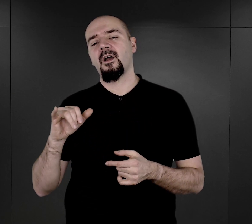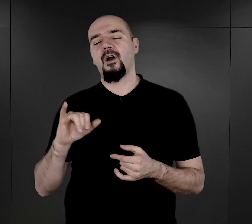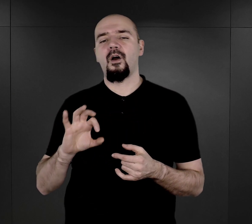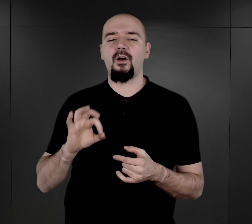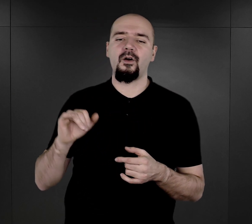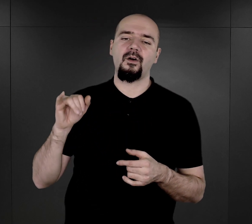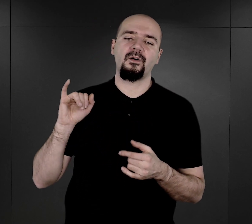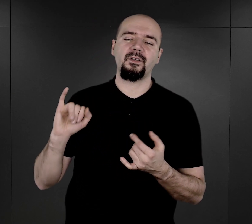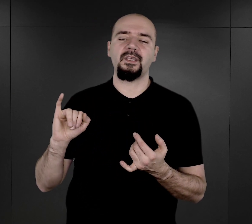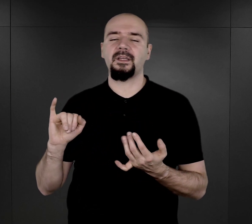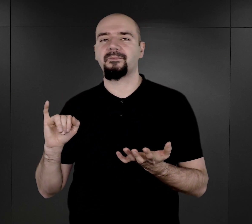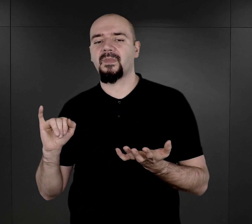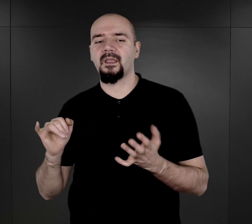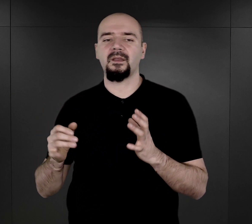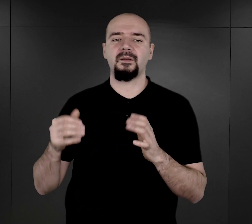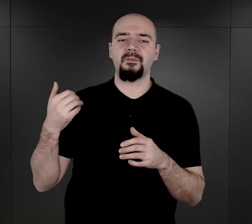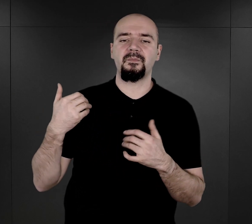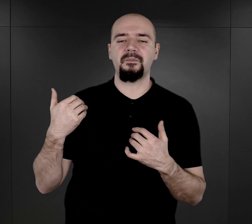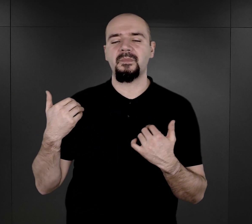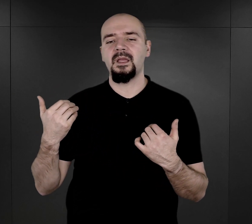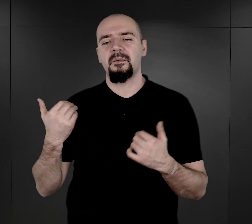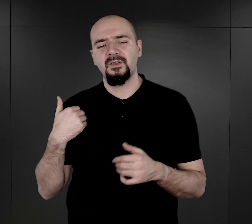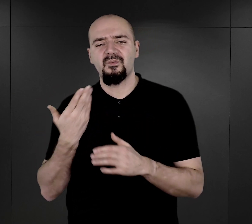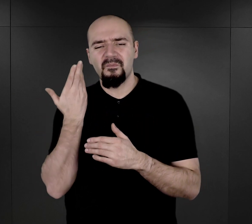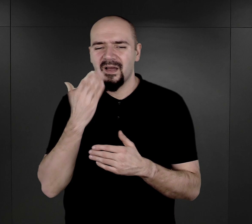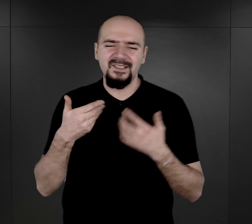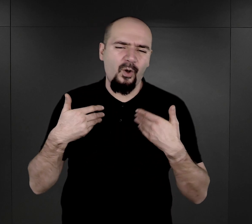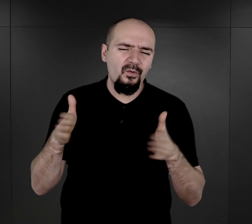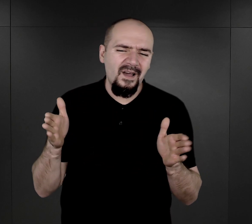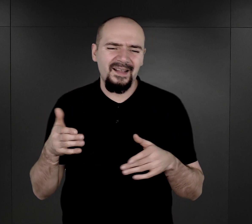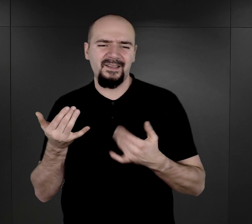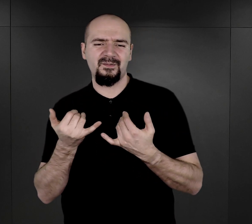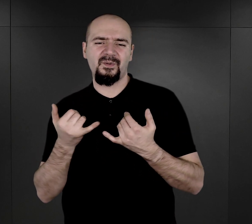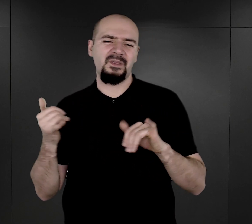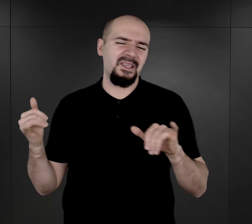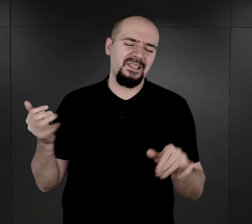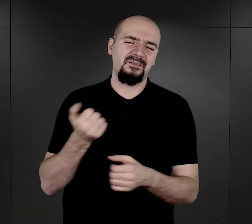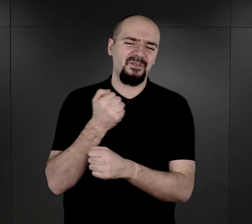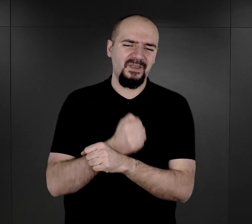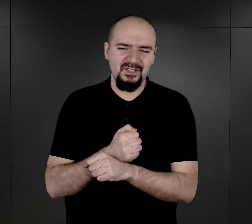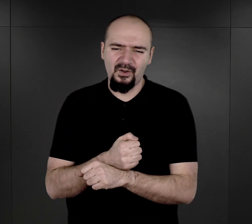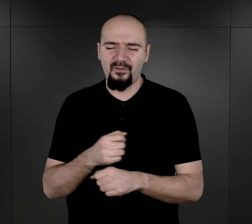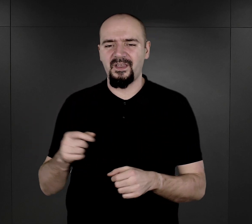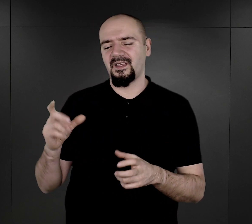ich podejściu bardzo otwartym, zupełnie innym niż więźniów innych obozów.